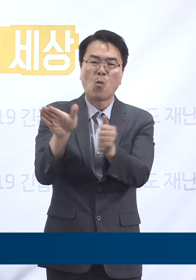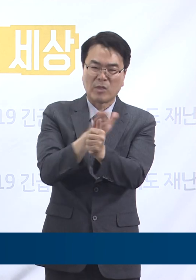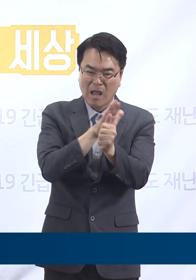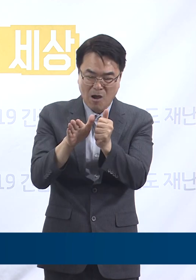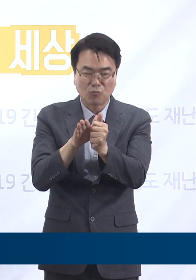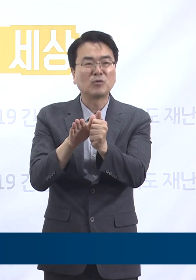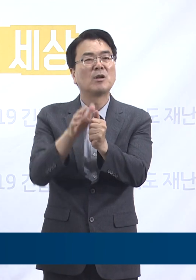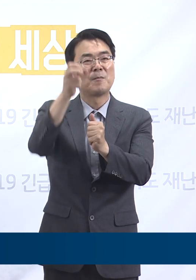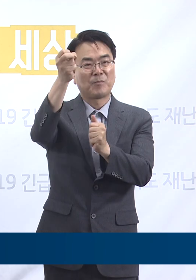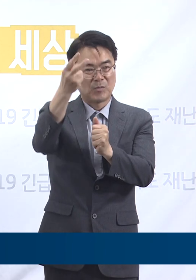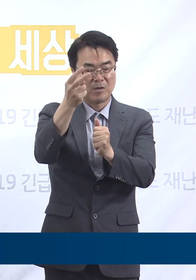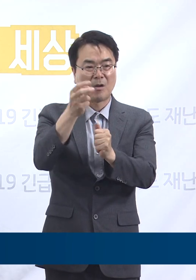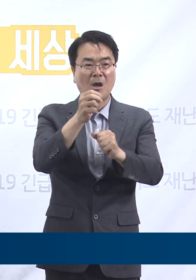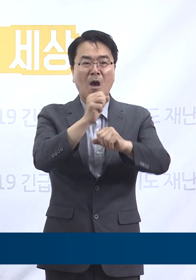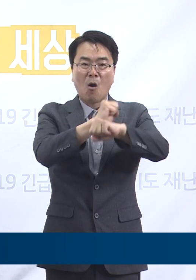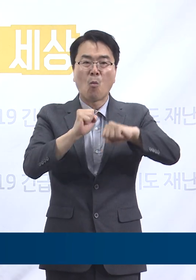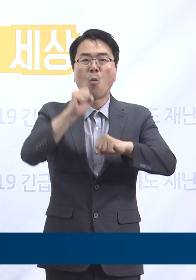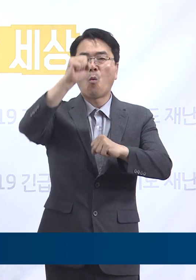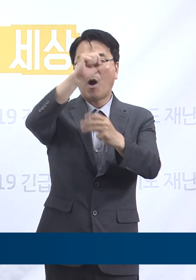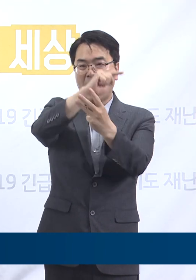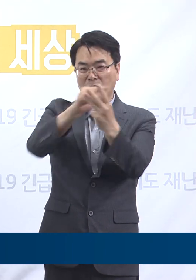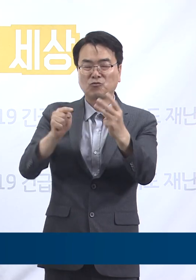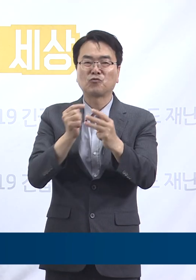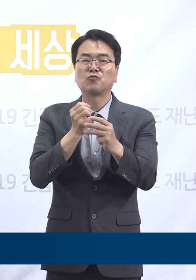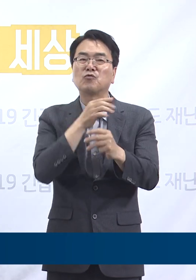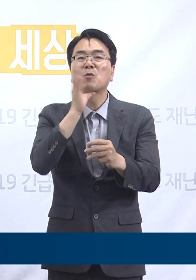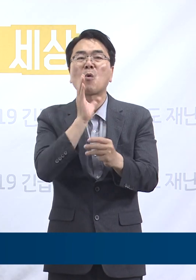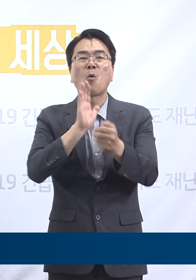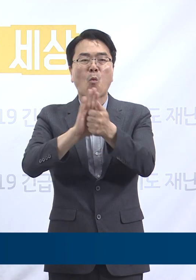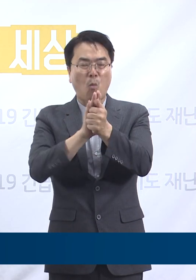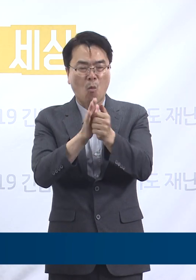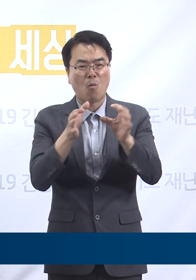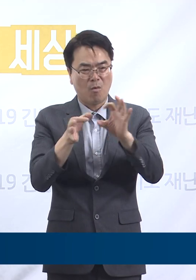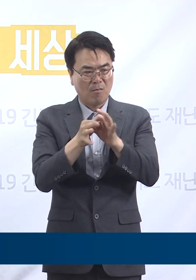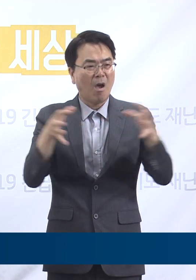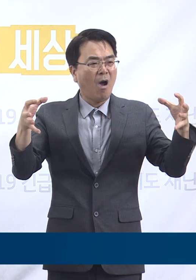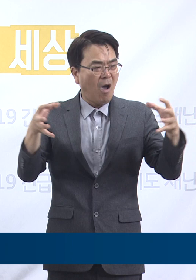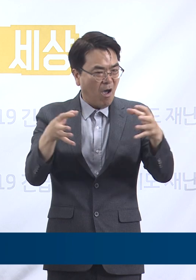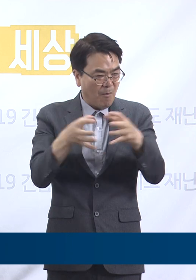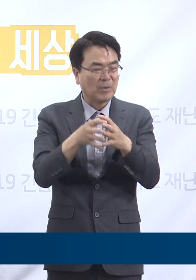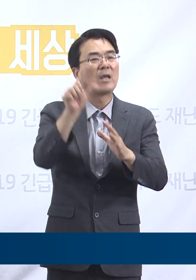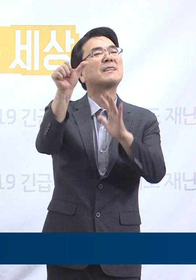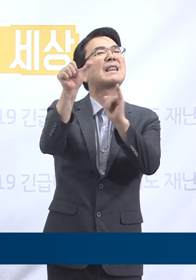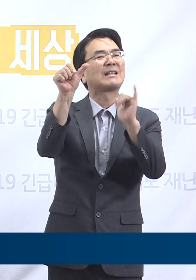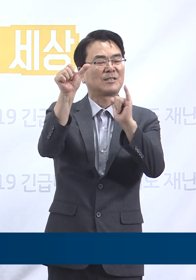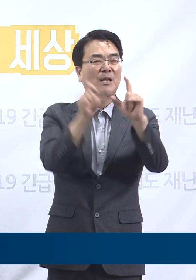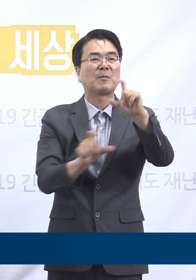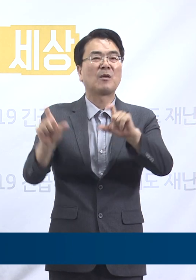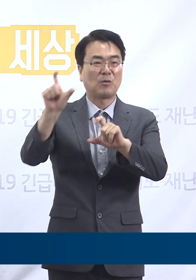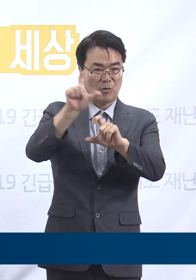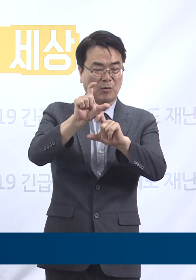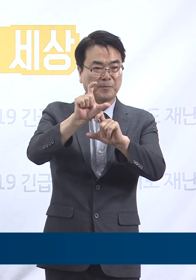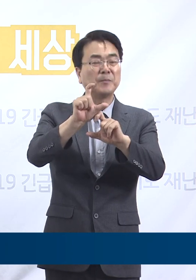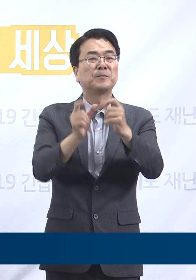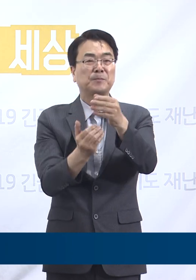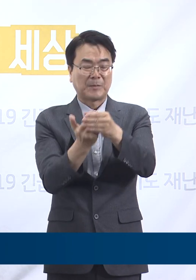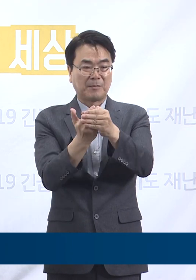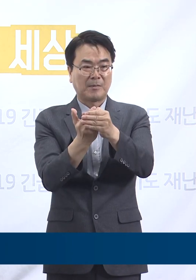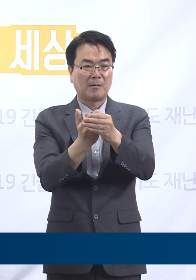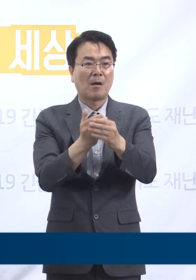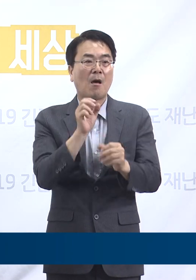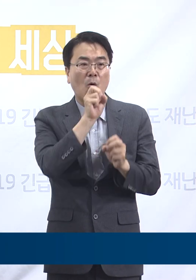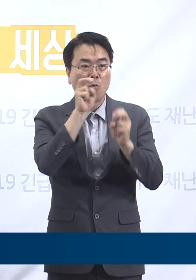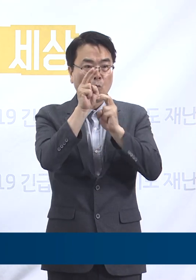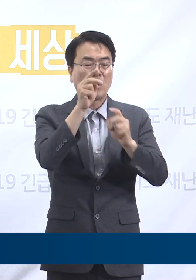광주 행복한 요양원 관련 1명 등 5명이 추가로 확진 판정을 받았습니다. 먼저 용인시